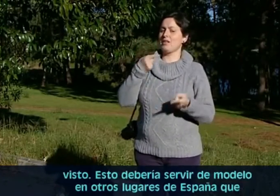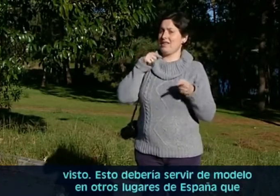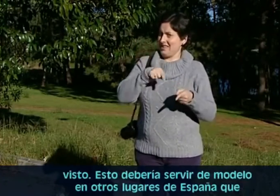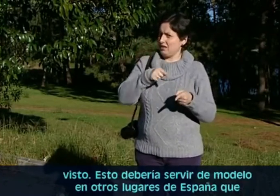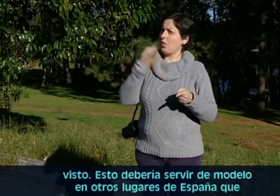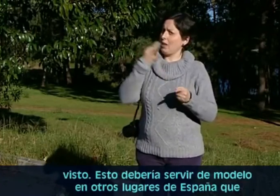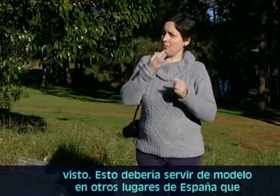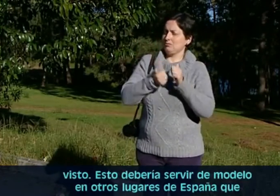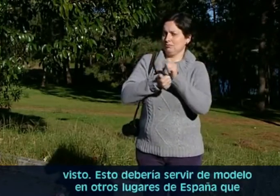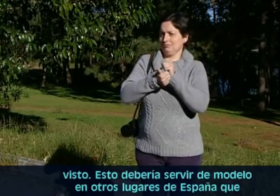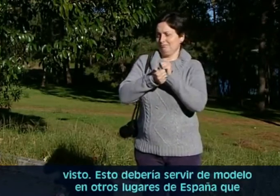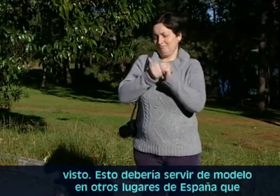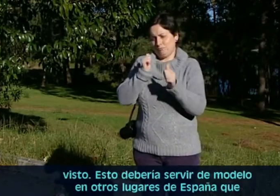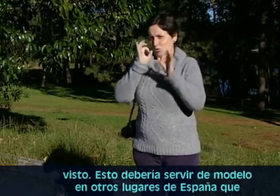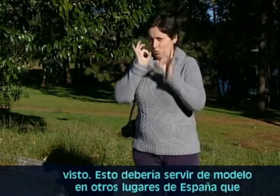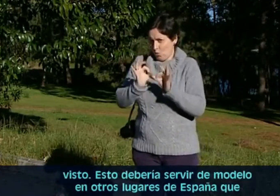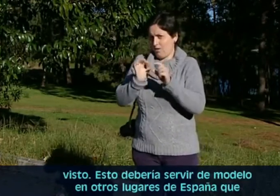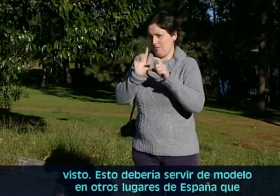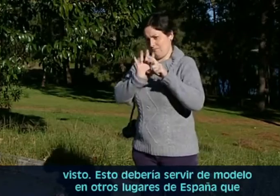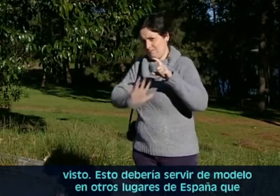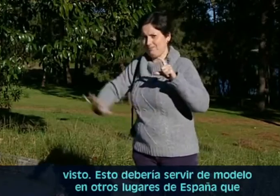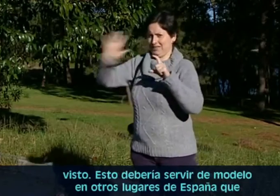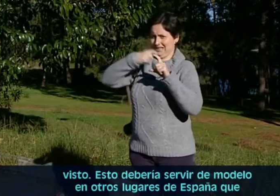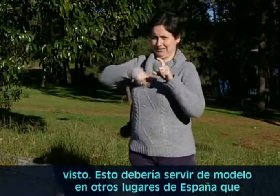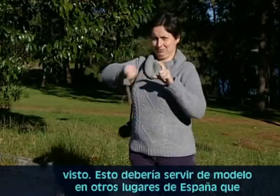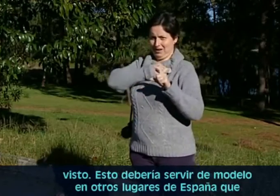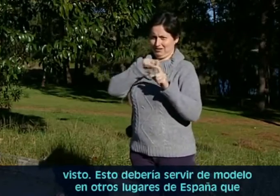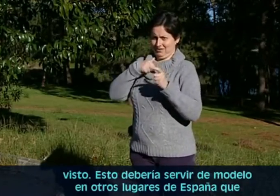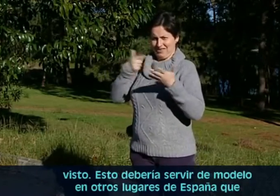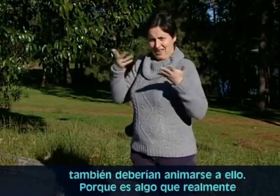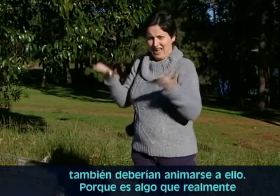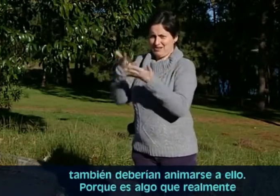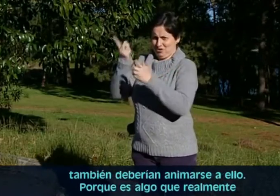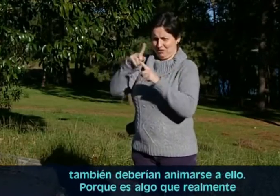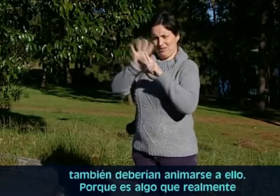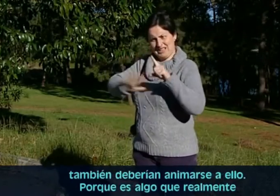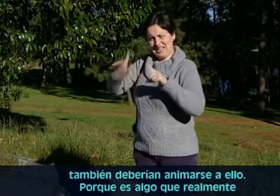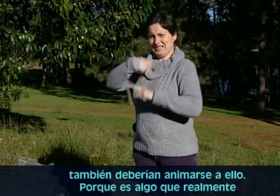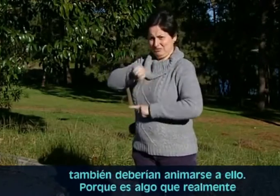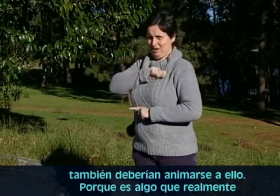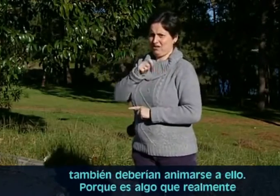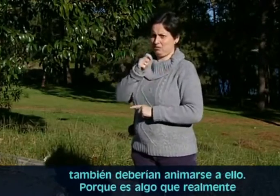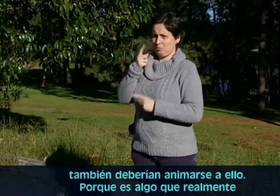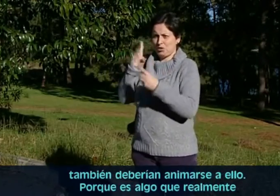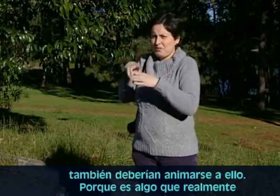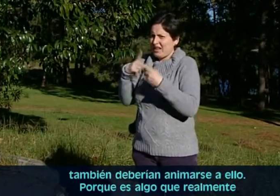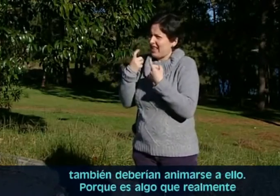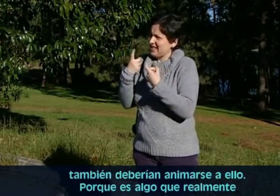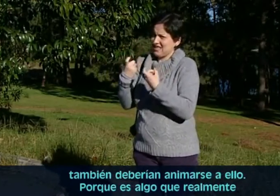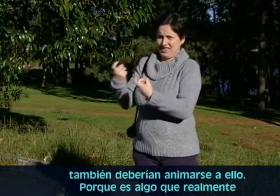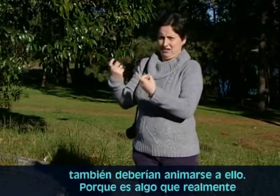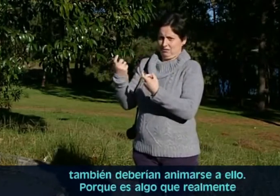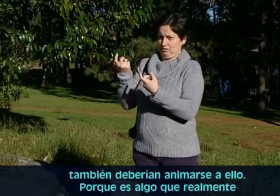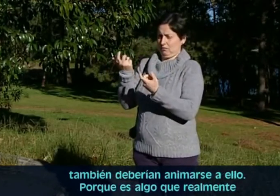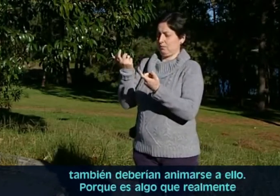visto. Esto debería servir de modelo en otros lugares de España que también deberían animarse a ello, porque es algo que realmente